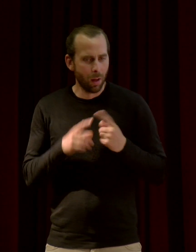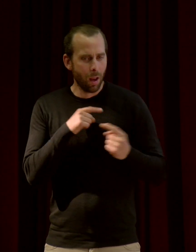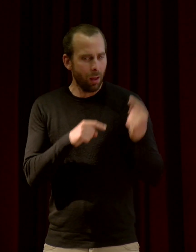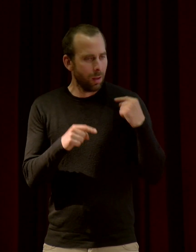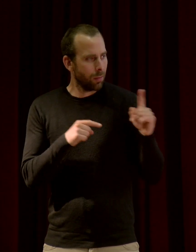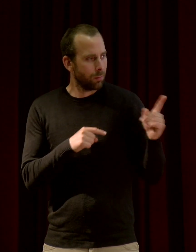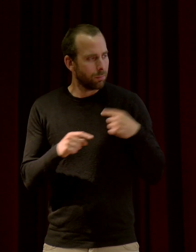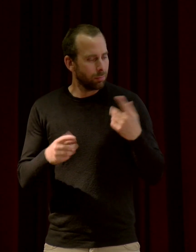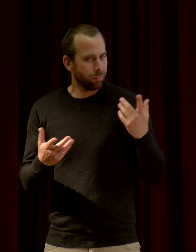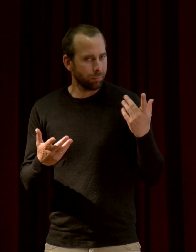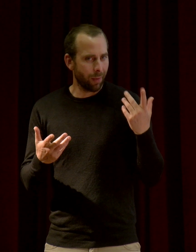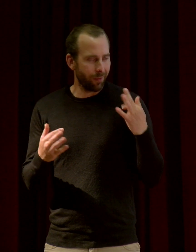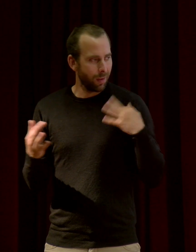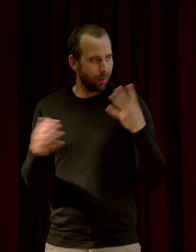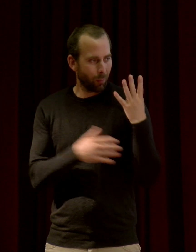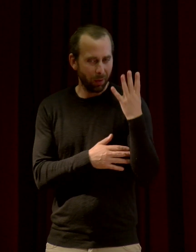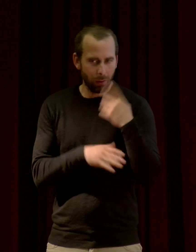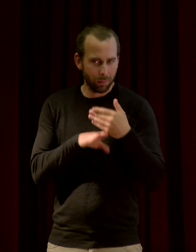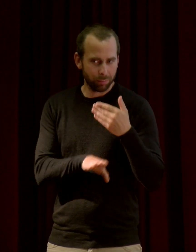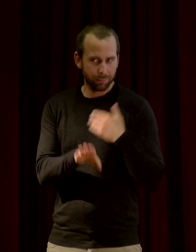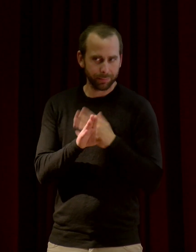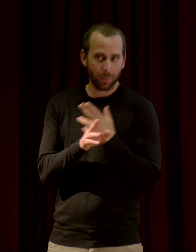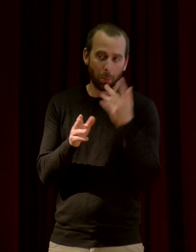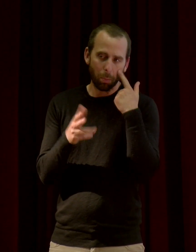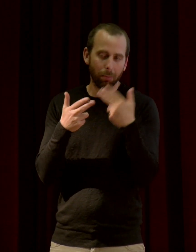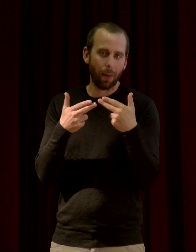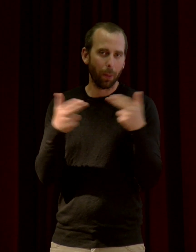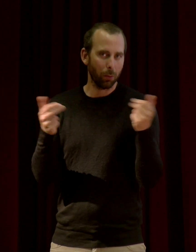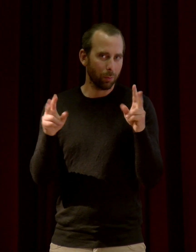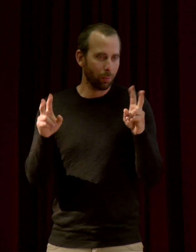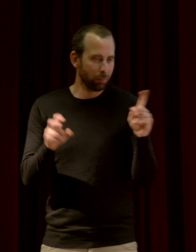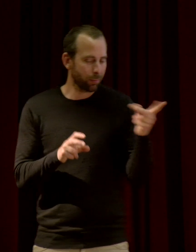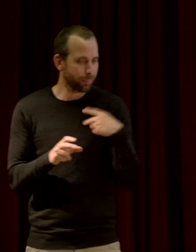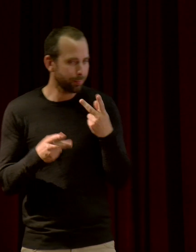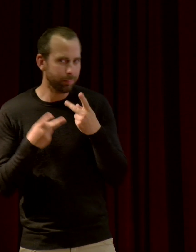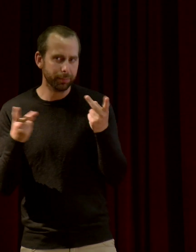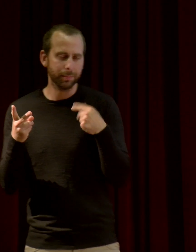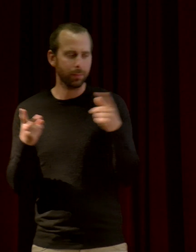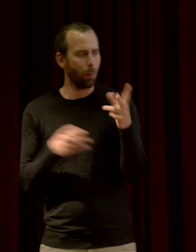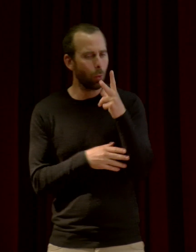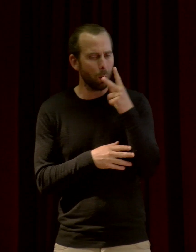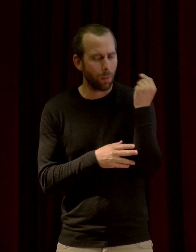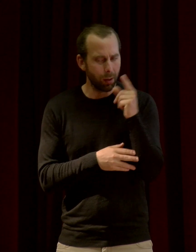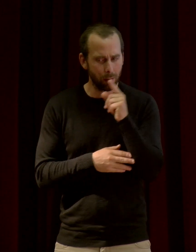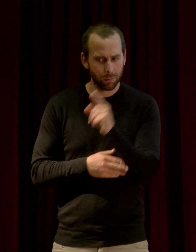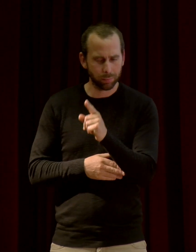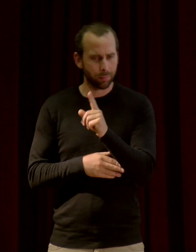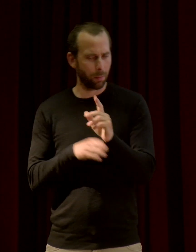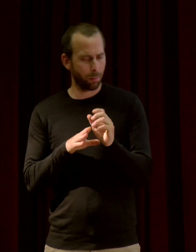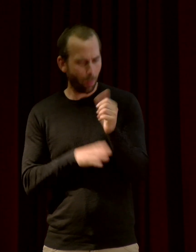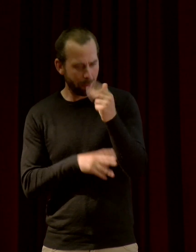votre présentation, vous avez indiqué que l'être humain se base principalement sur la vision.